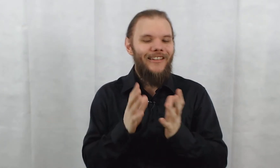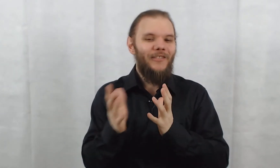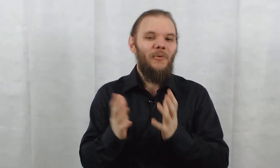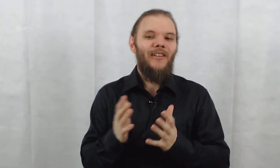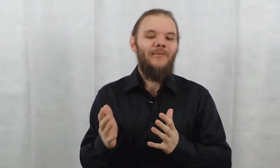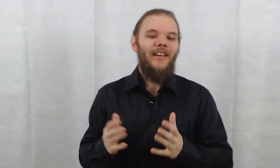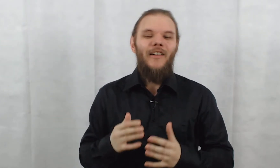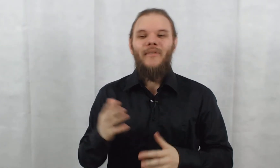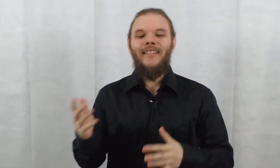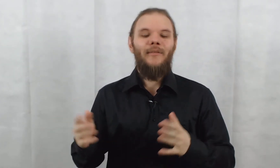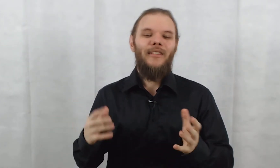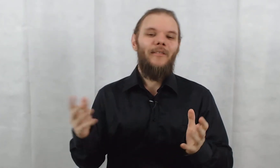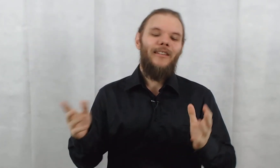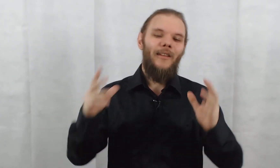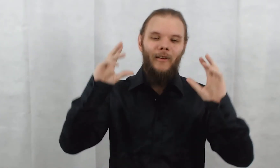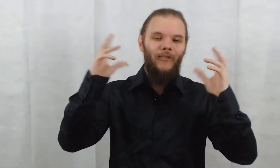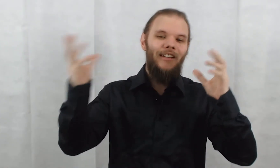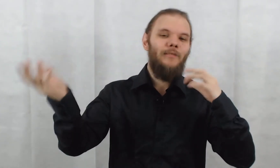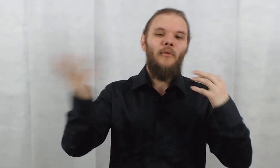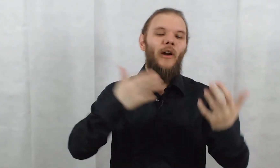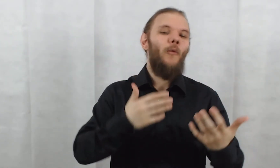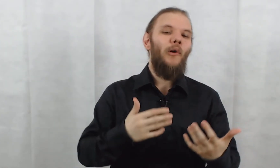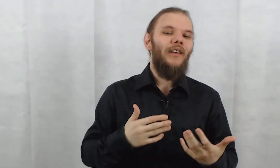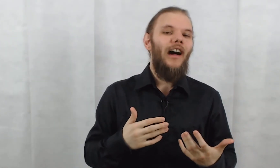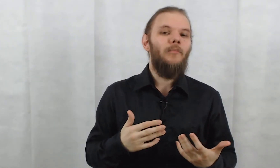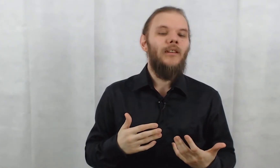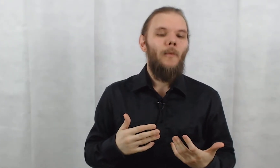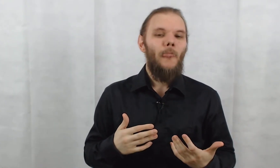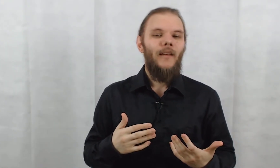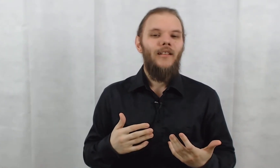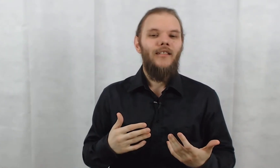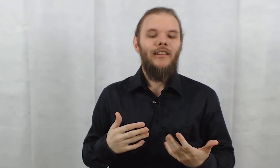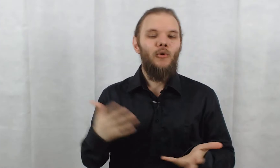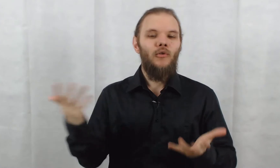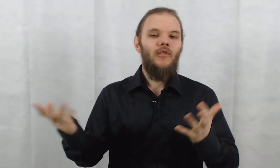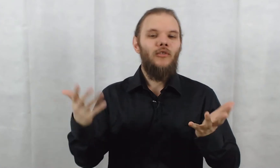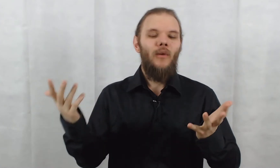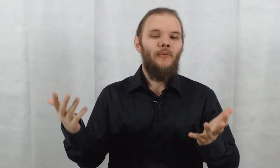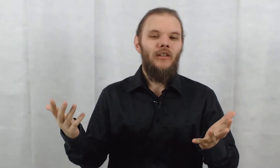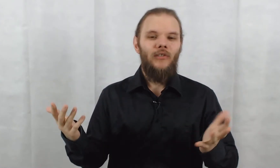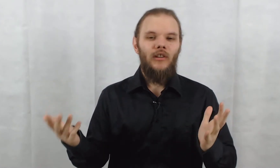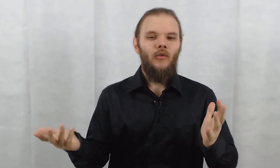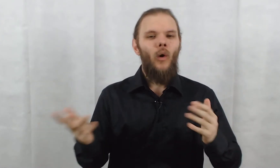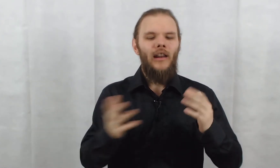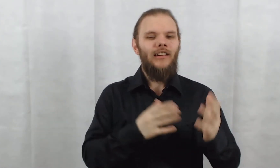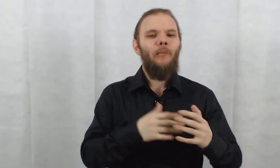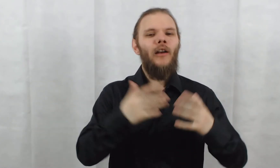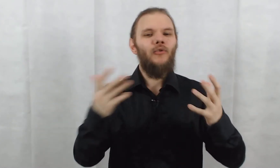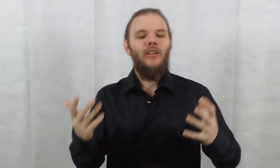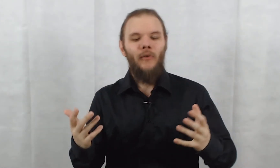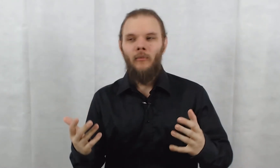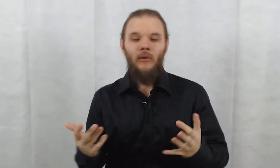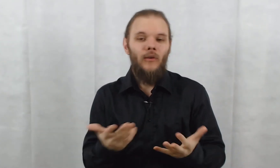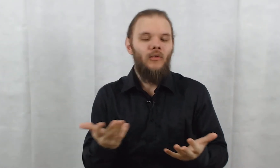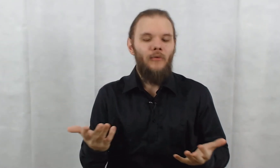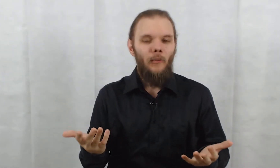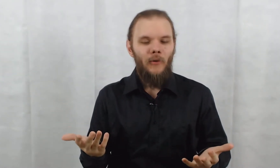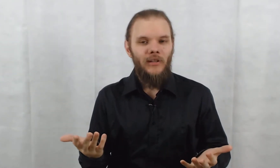il y un truc... C'est pour faire comprendre, à Abby, c'est le truc « this one thing », c'est « non, elle ne'attaque pas, elle se défend ». Non, elle ne se défend pas, en fait.